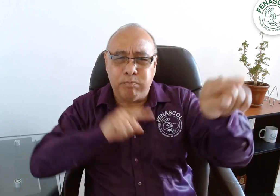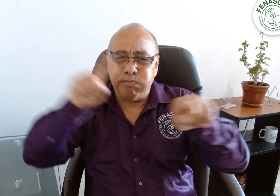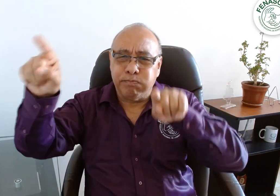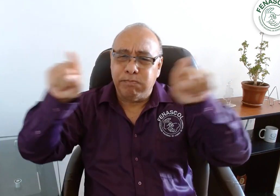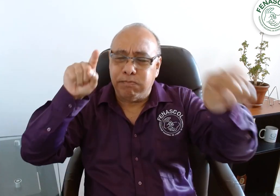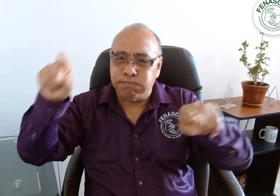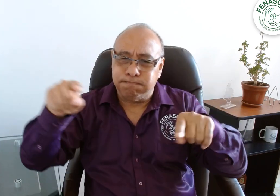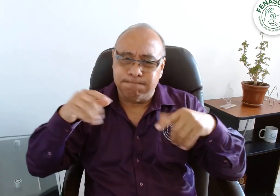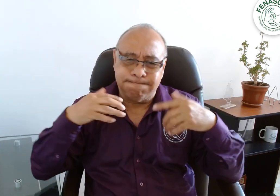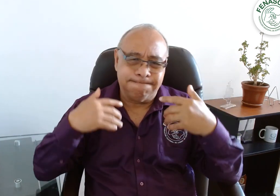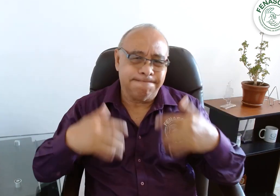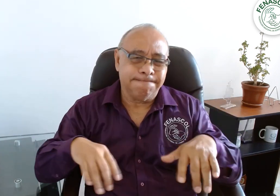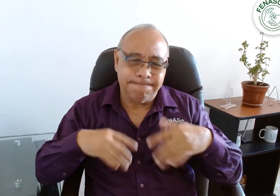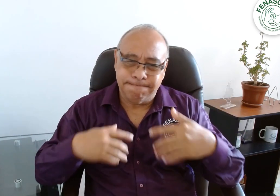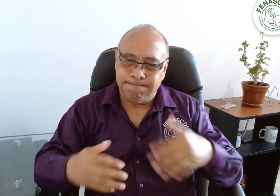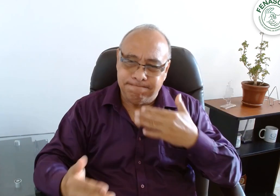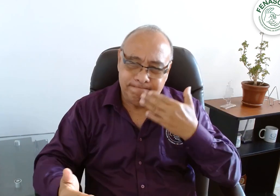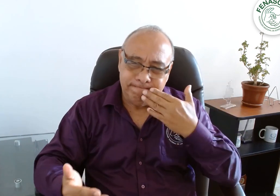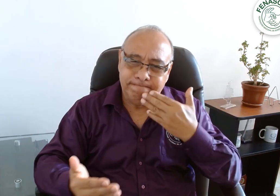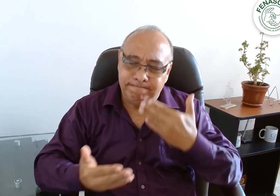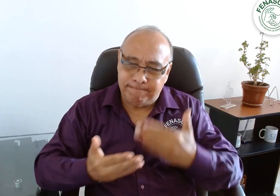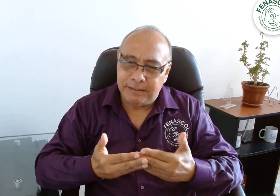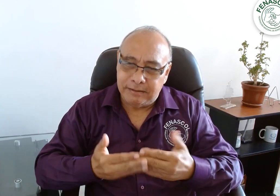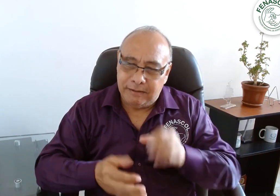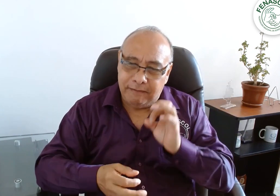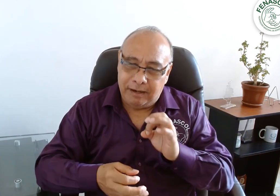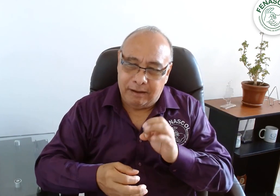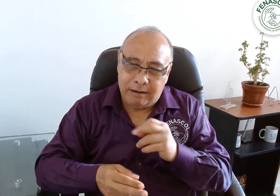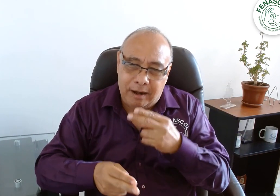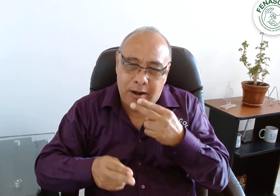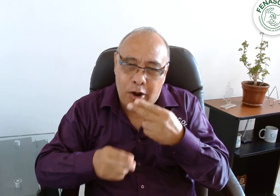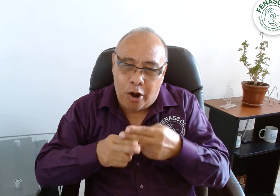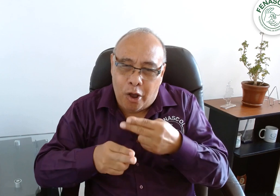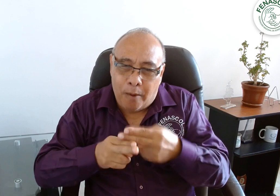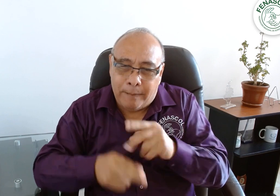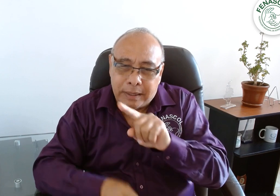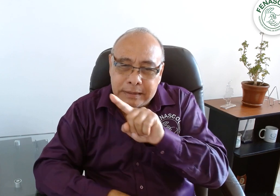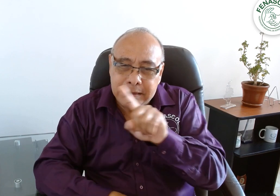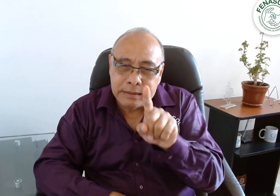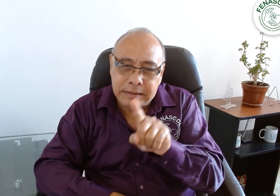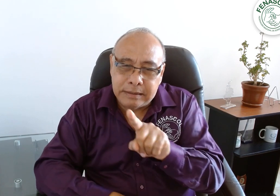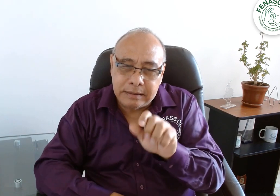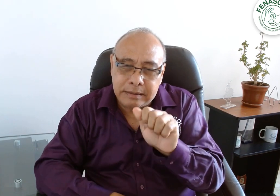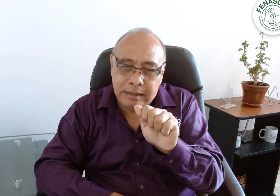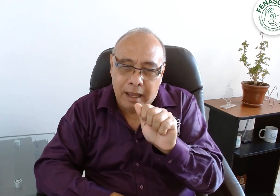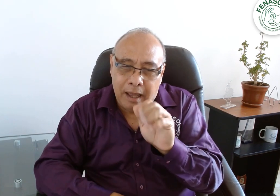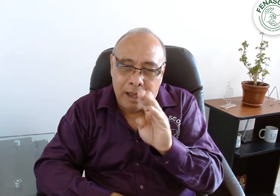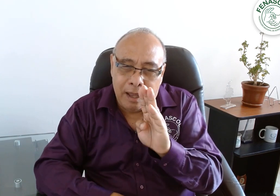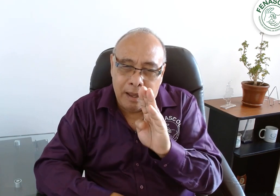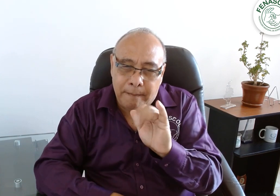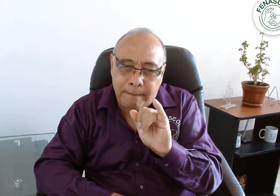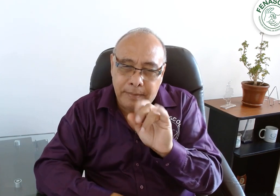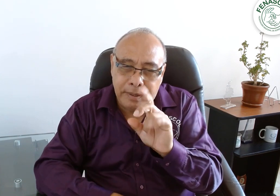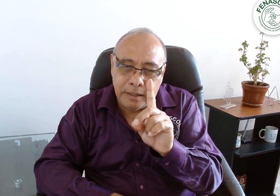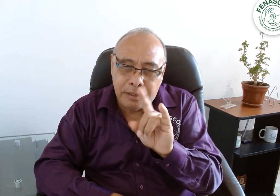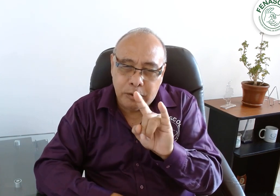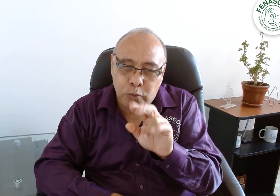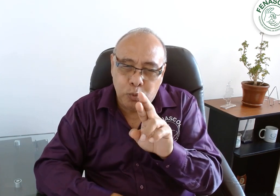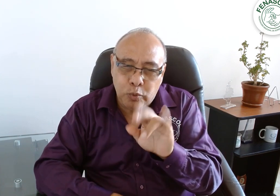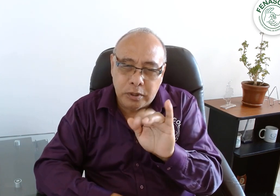Eso es de gran relevancia. Es de agradecer, porque como su nombre lo dice, la sabiduría